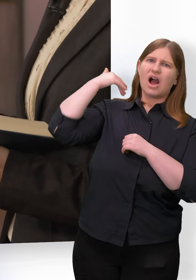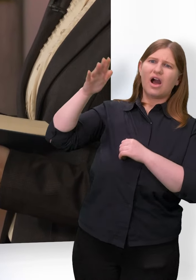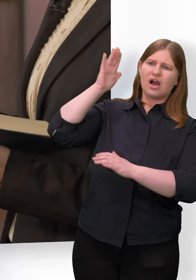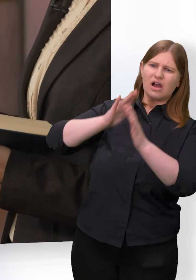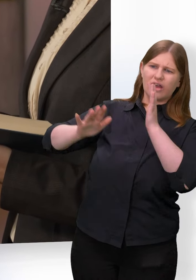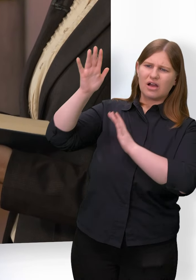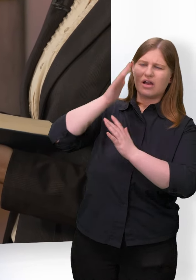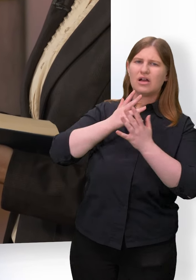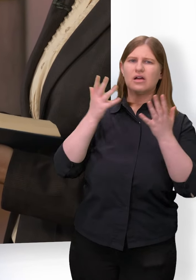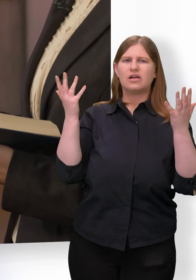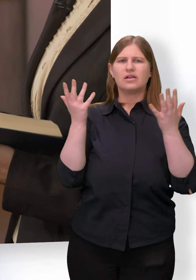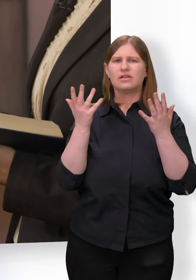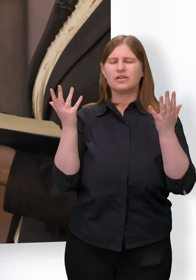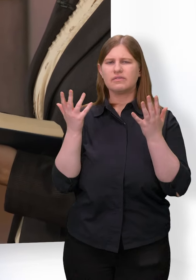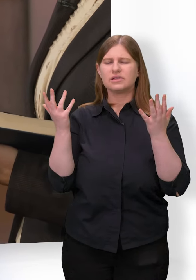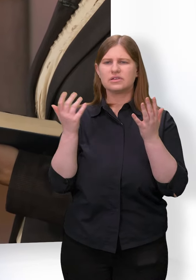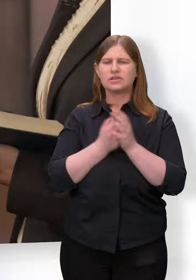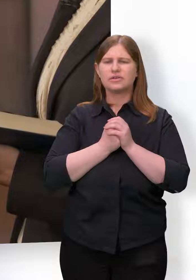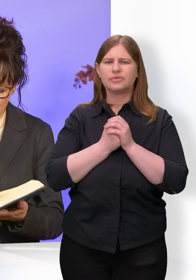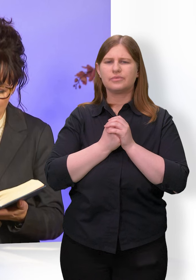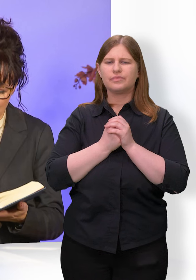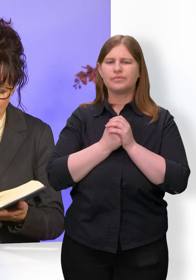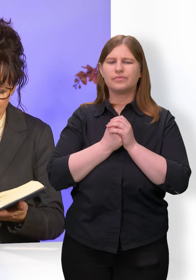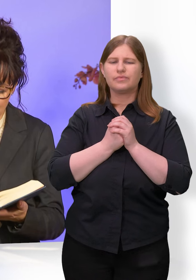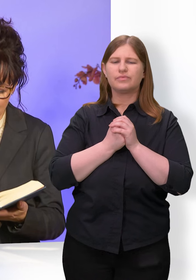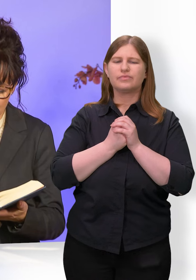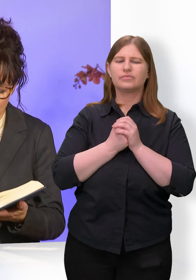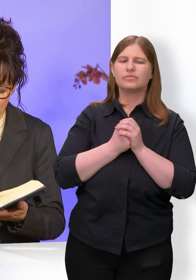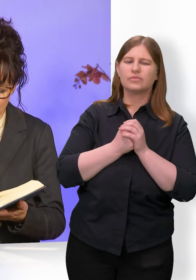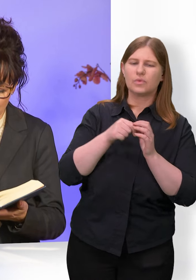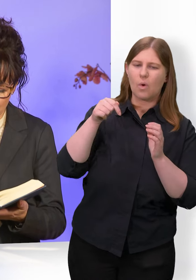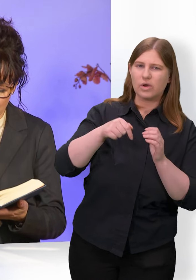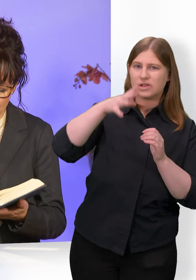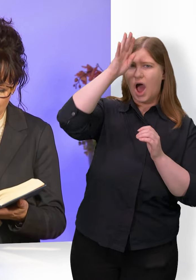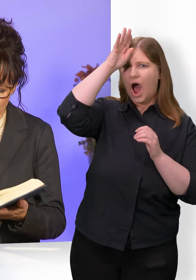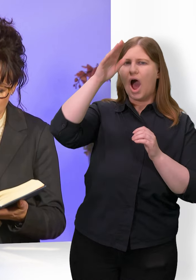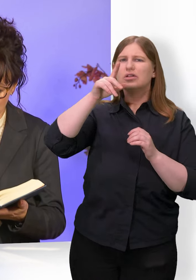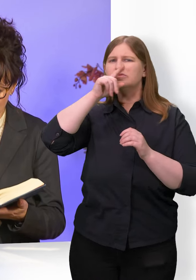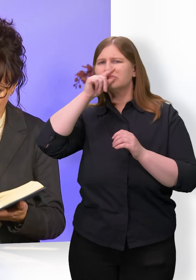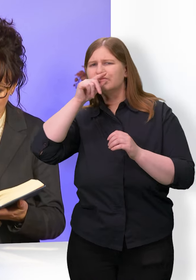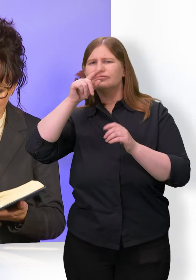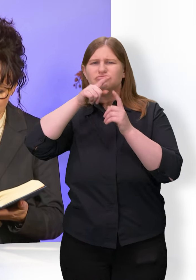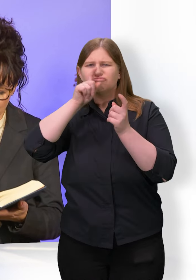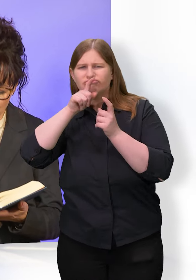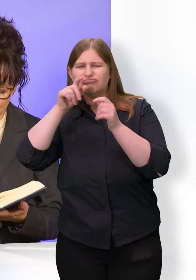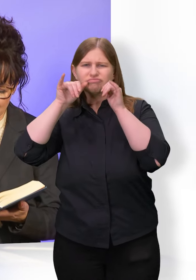gesagt hatte, ehe heute der Hahn kräht, wirst du mich dreimal verleugnen.